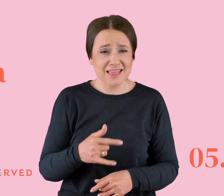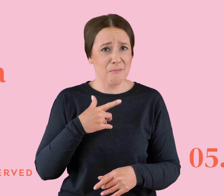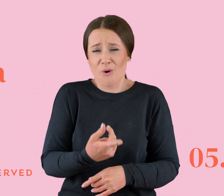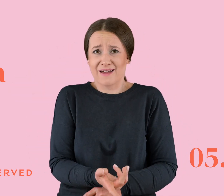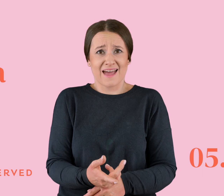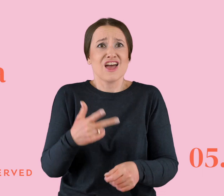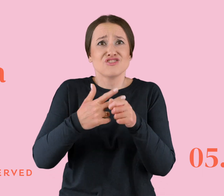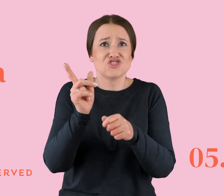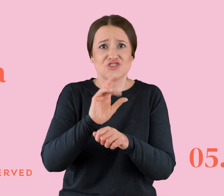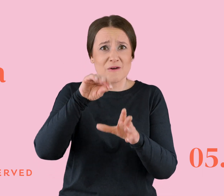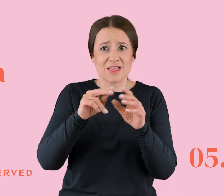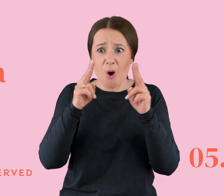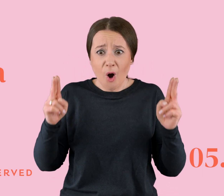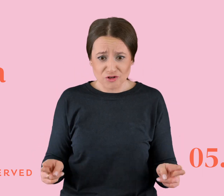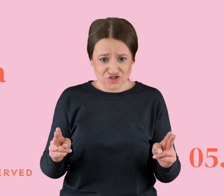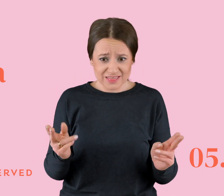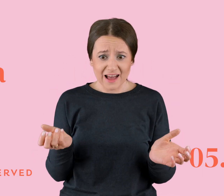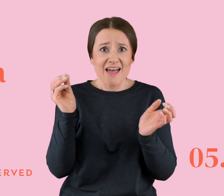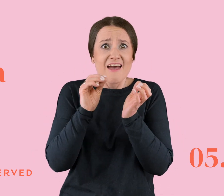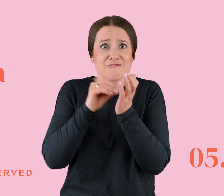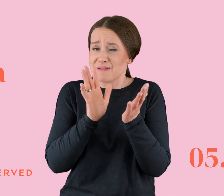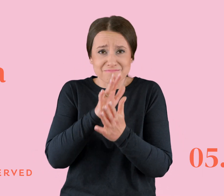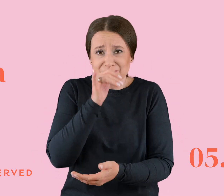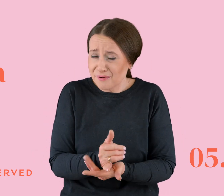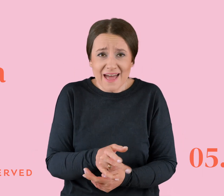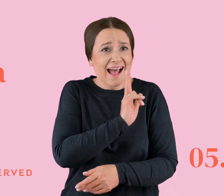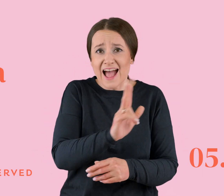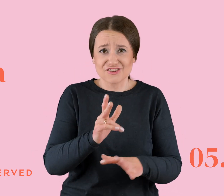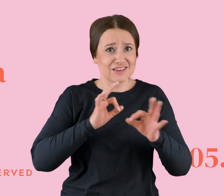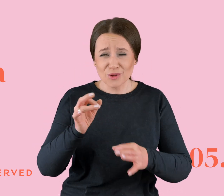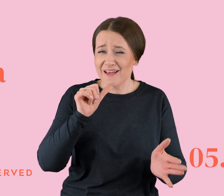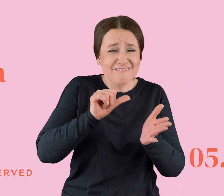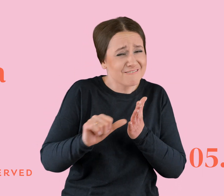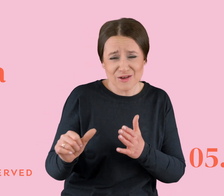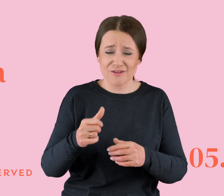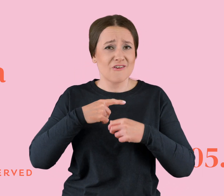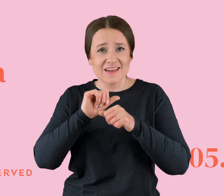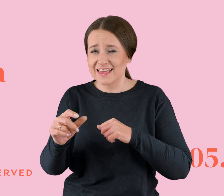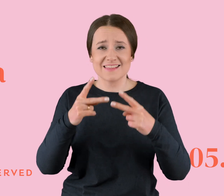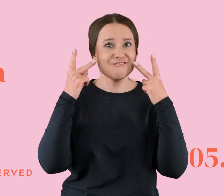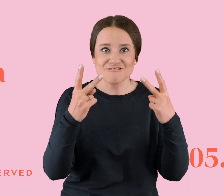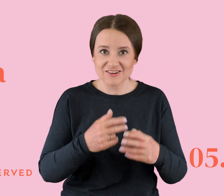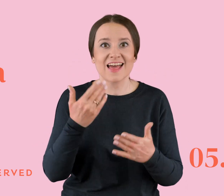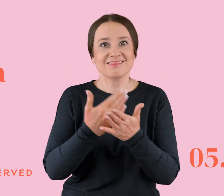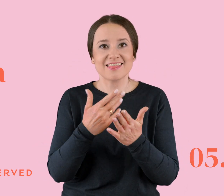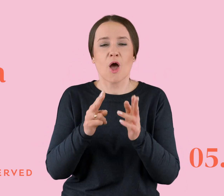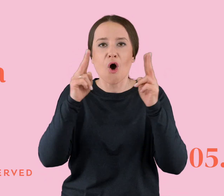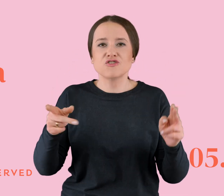godziny odcinka, a każda z nich jest zajebiście wartościowa i mega istotna. I dlatego ten odcinek pewnie będzie wyjątkowo długi. Już teraz widzę,